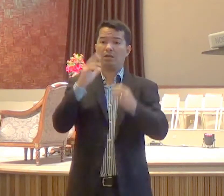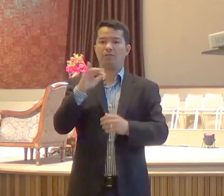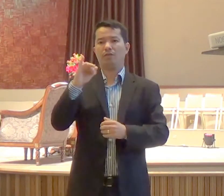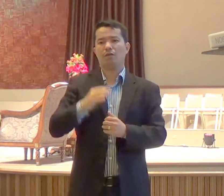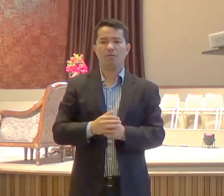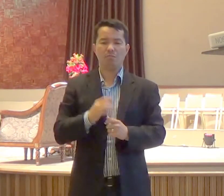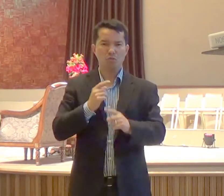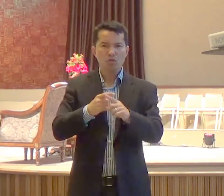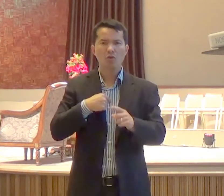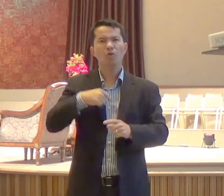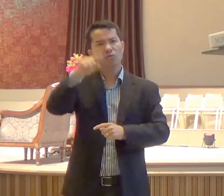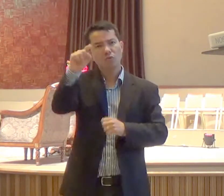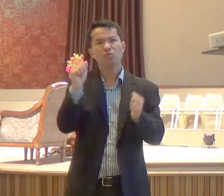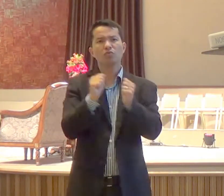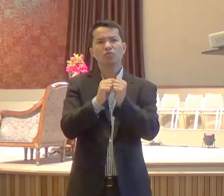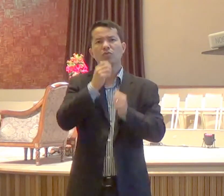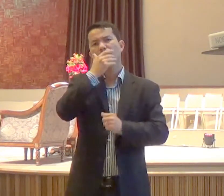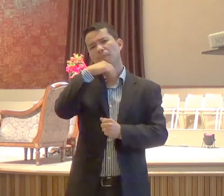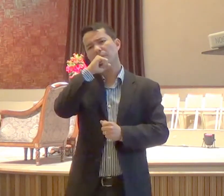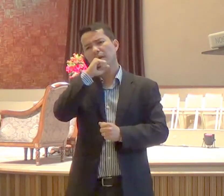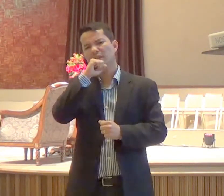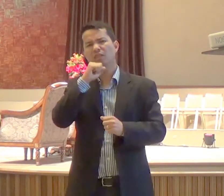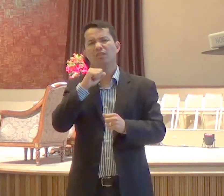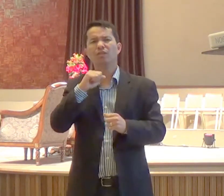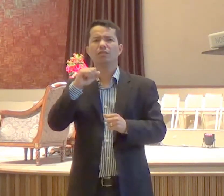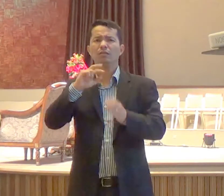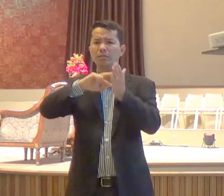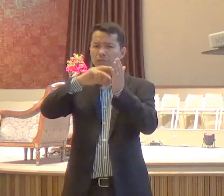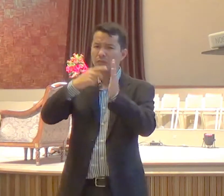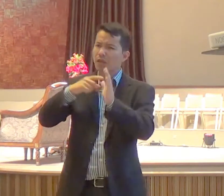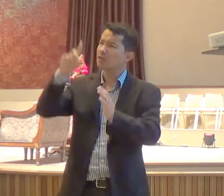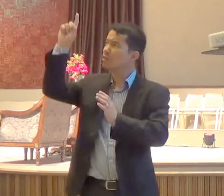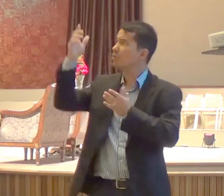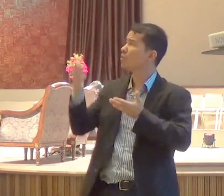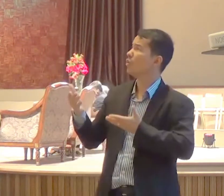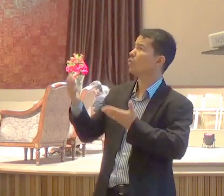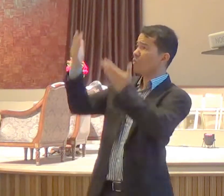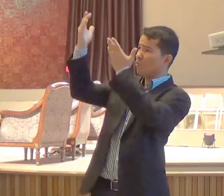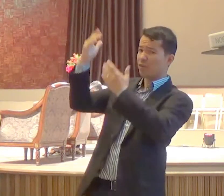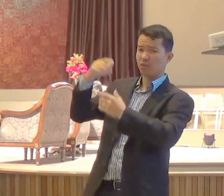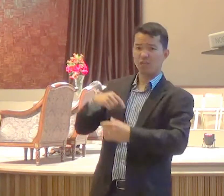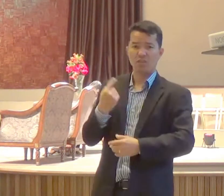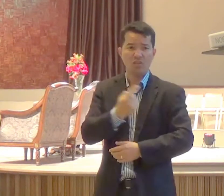isso significa que o Senhor nos convida a um tipo de ministério pleno,